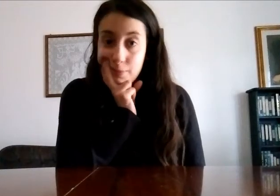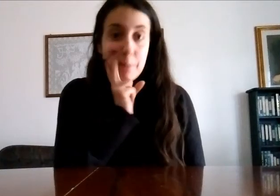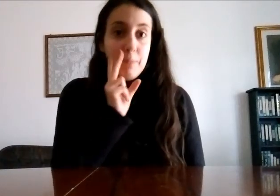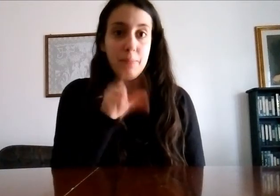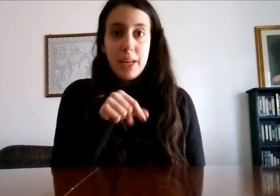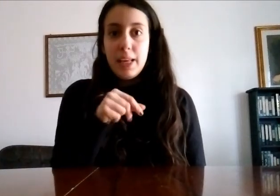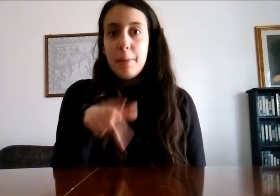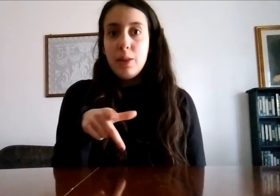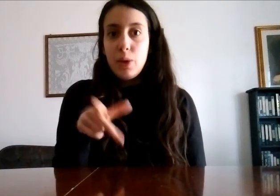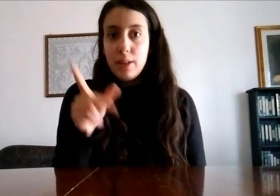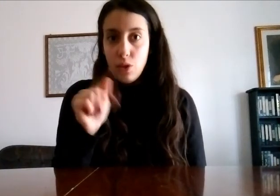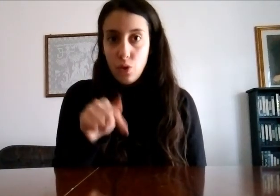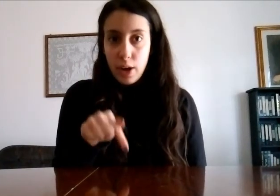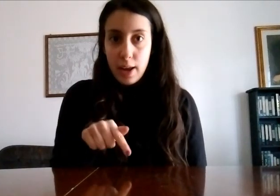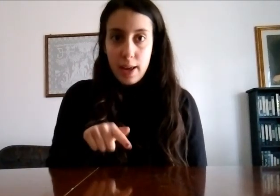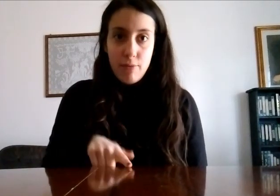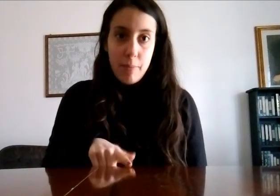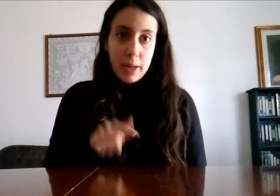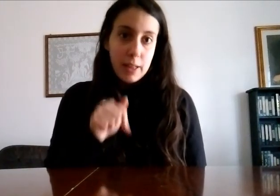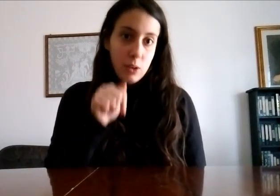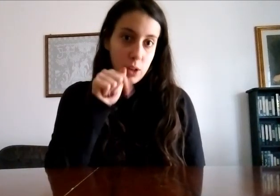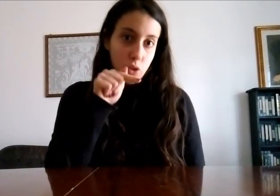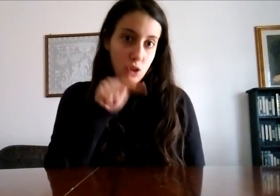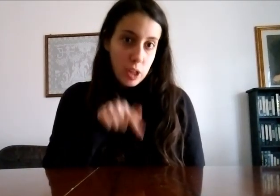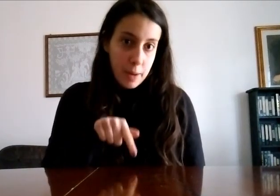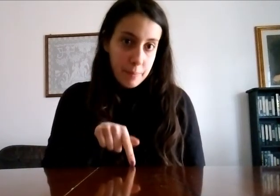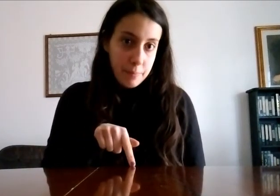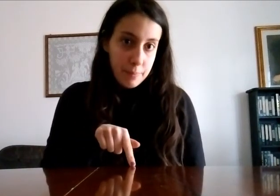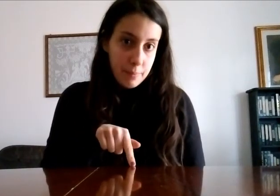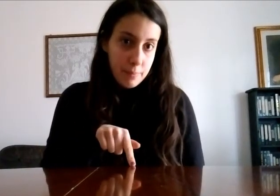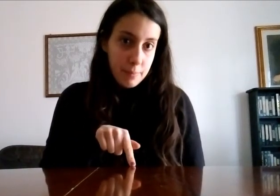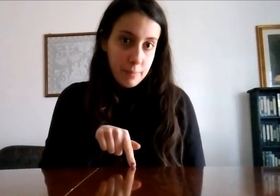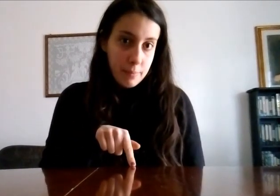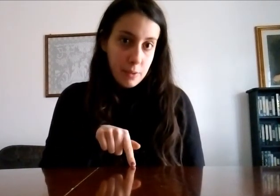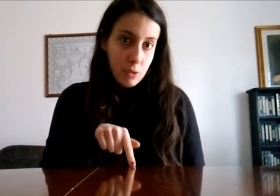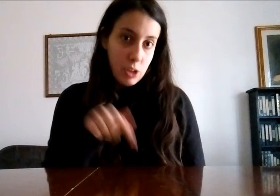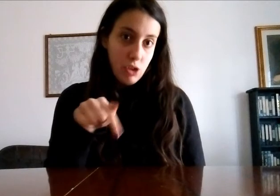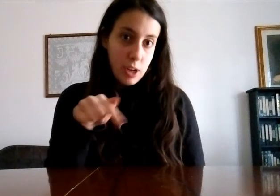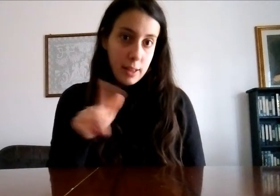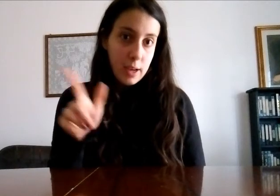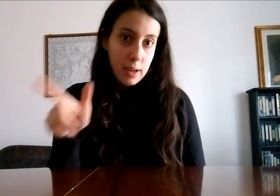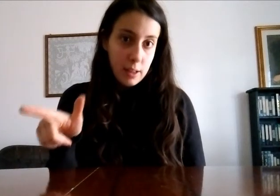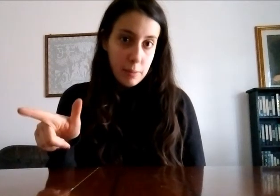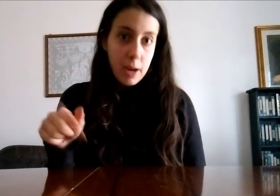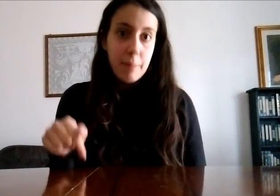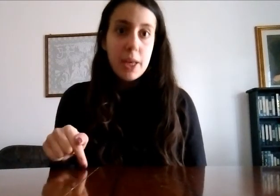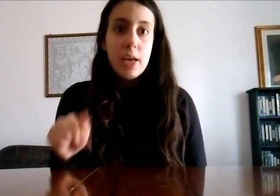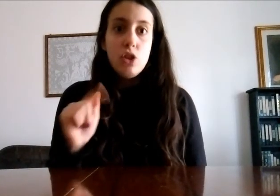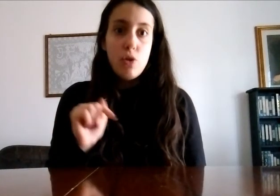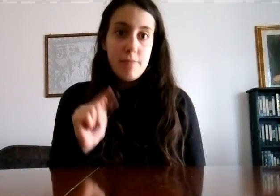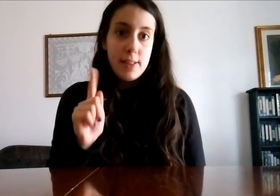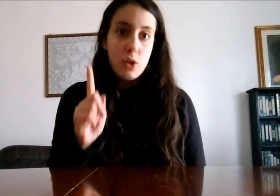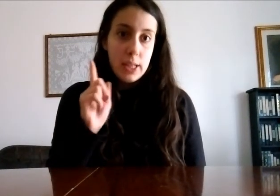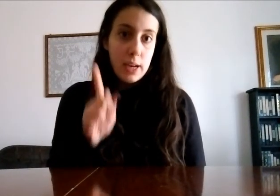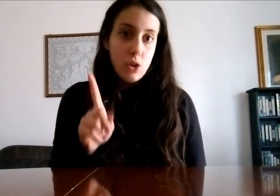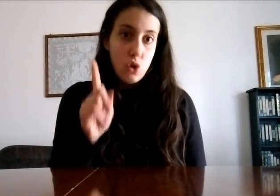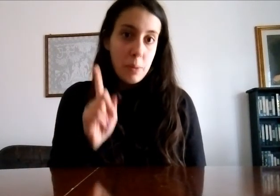praticamente una signora che fa parte di una società di ginnastica ritmica non vi sto a dire il nome